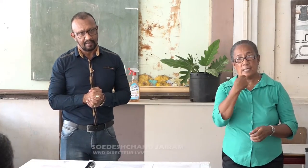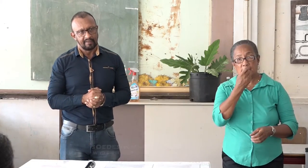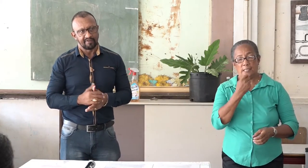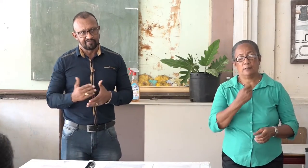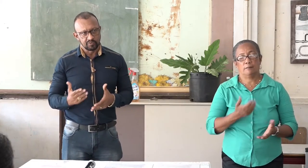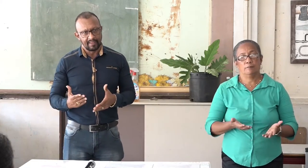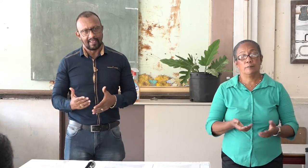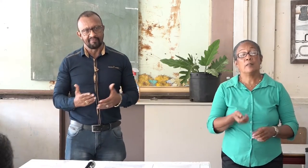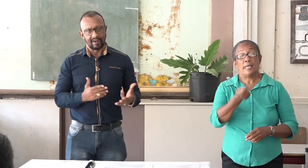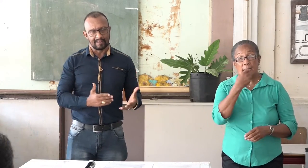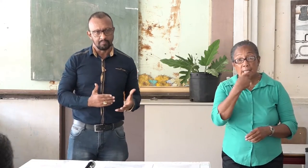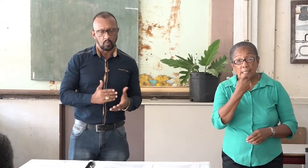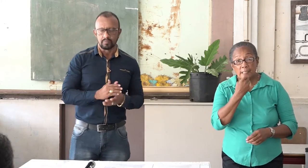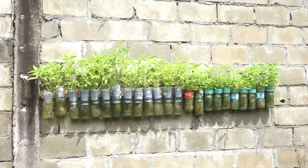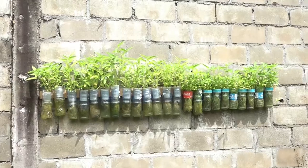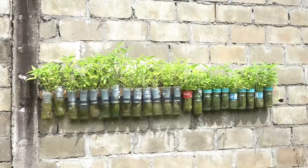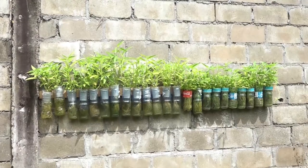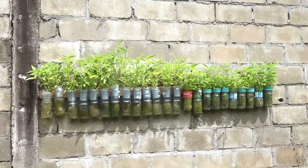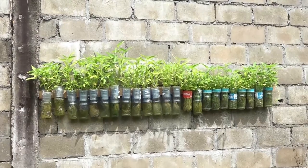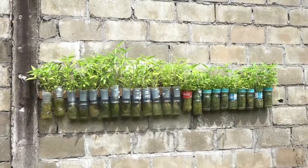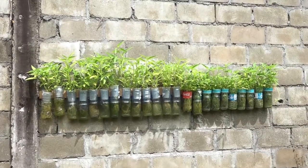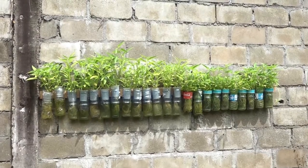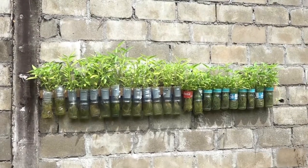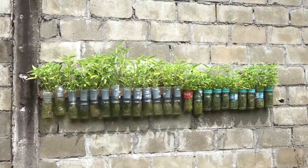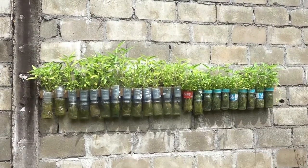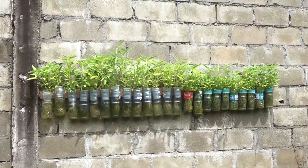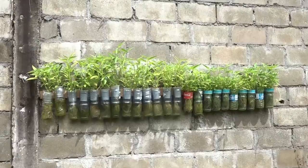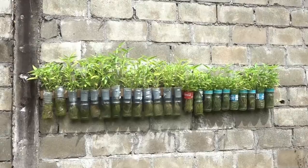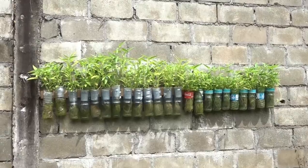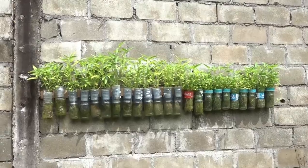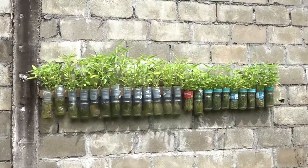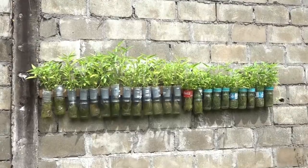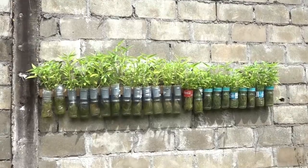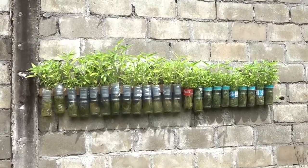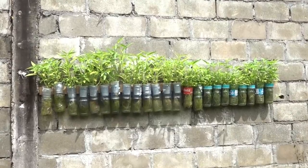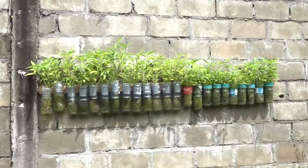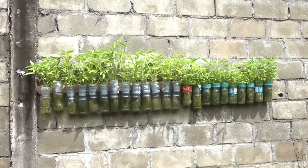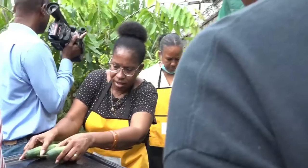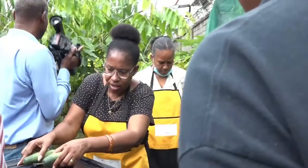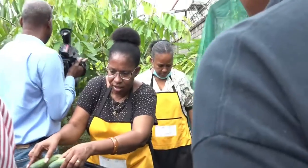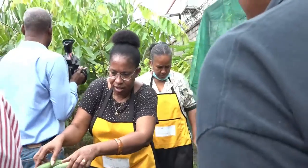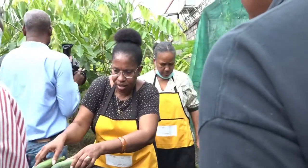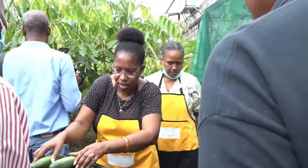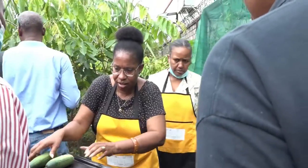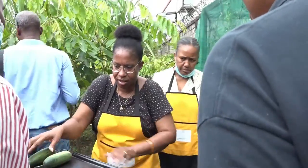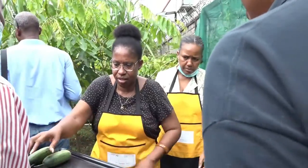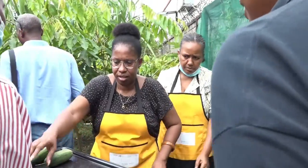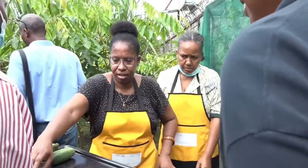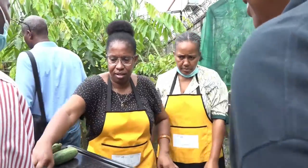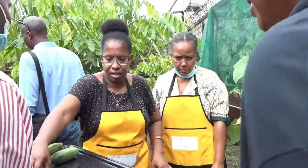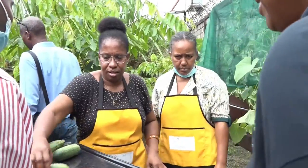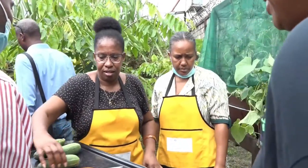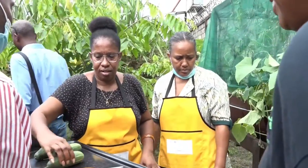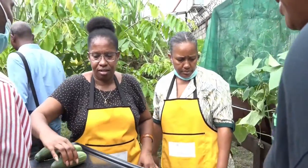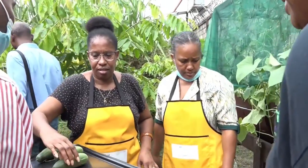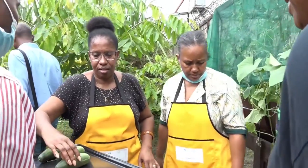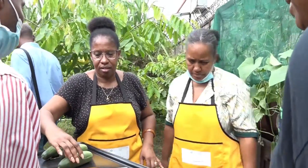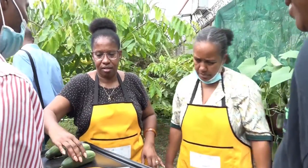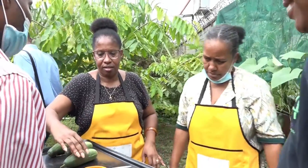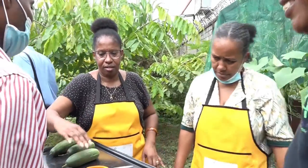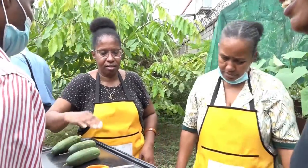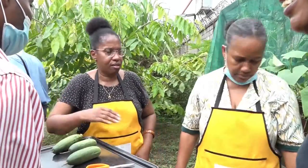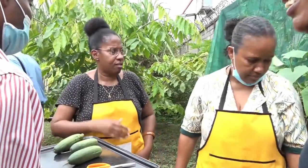en van landbouw. Als je gezond voeding eet, dan is de kans voor een gezond leven